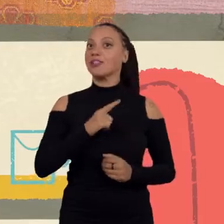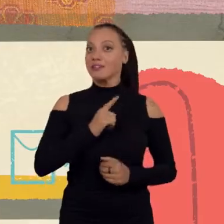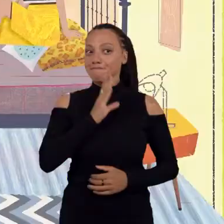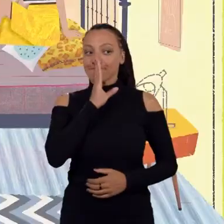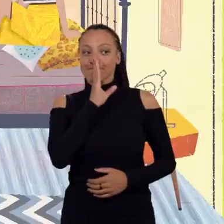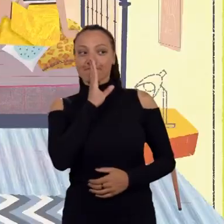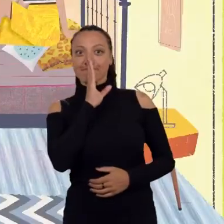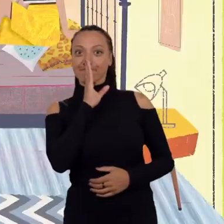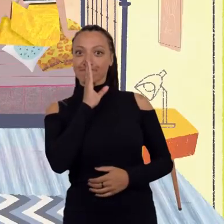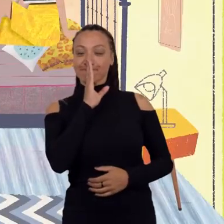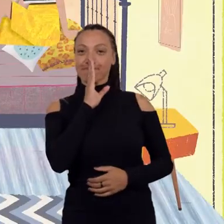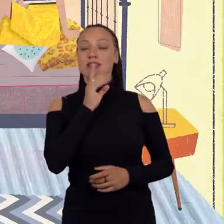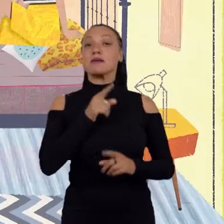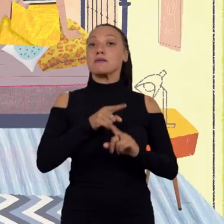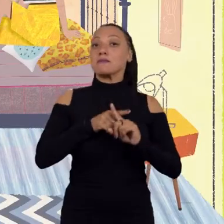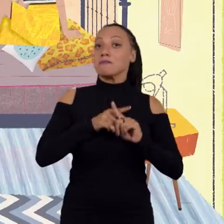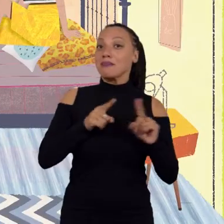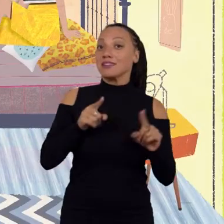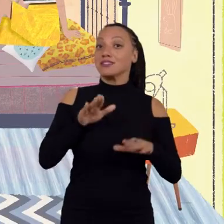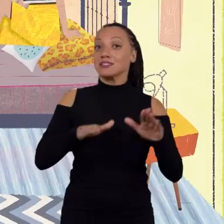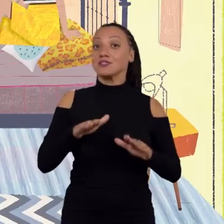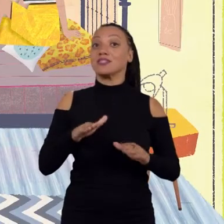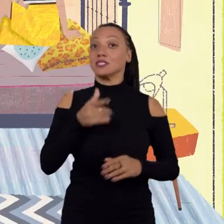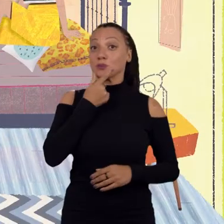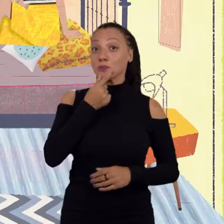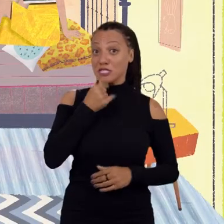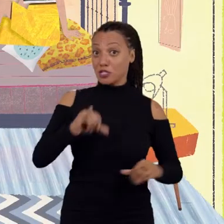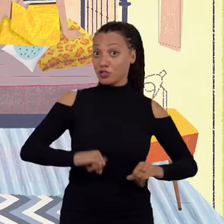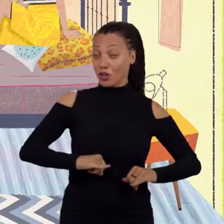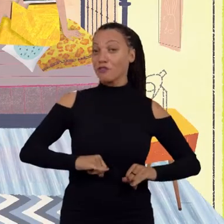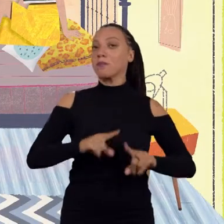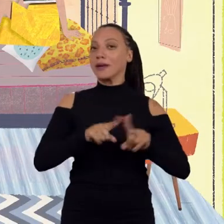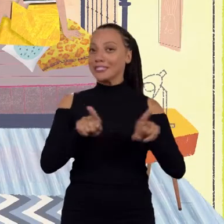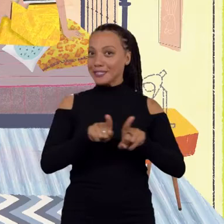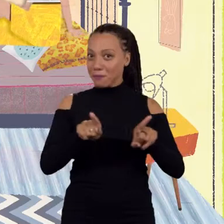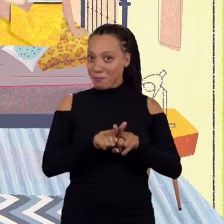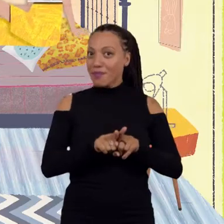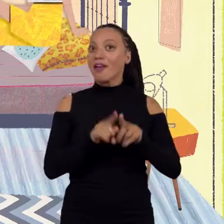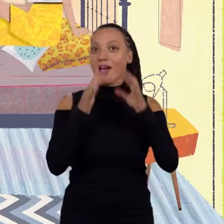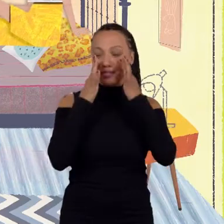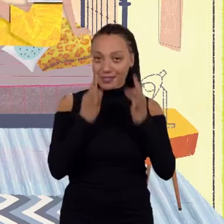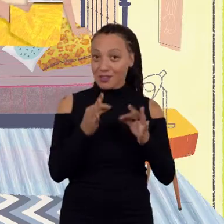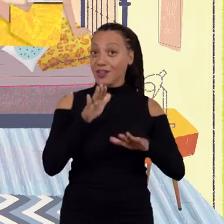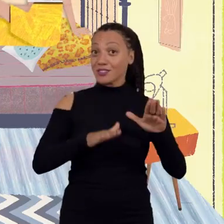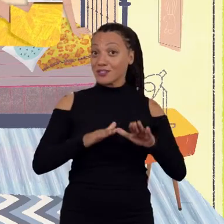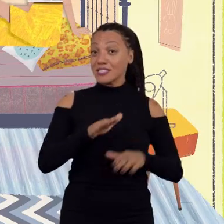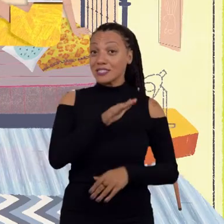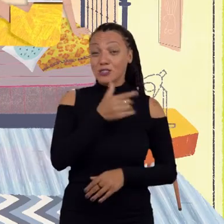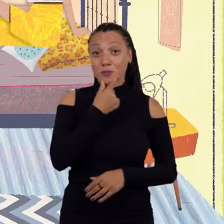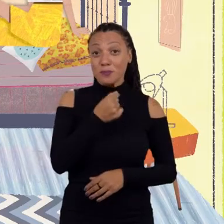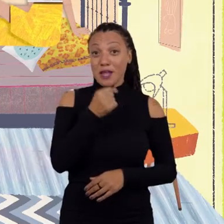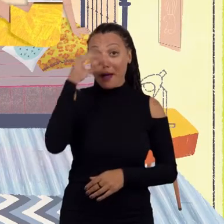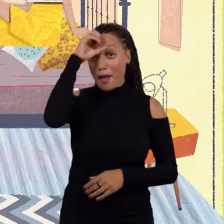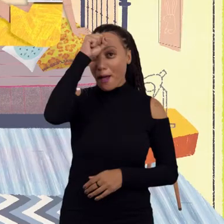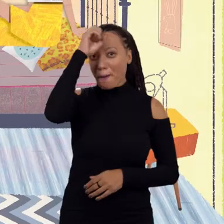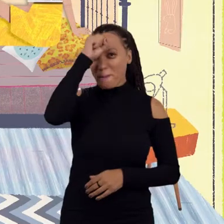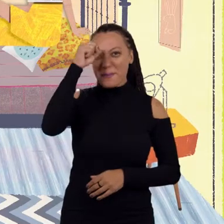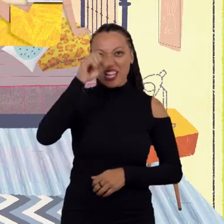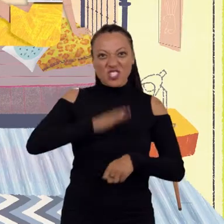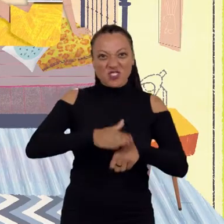crer. Mas pra além do menino que às vezes é vítima, a gente tem que se ligar que esse menino, às vezes, ele é educado pra ser um agressor. É. Pra acreditar que ele tem que pegar todo